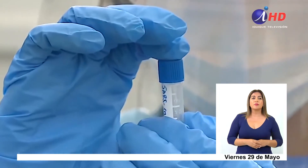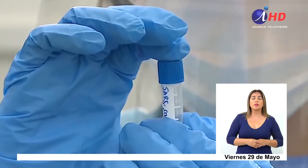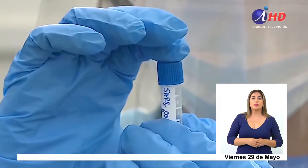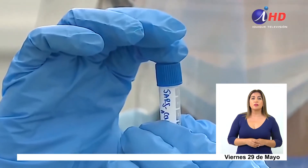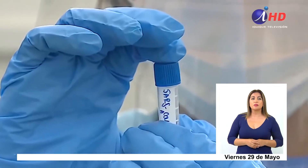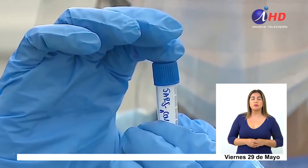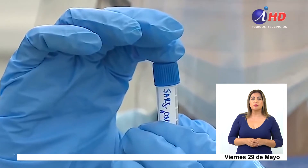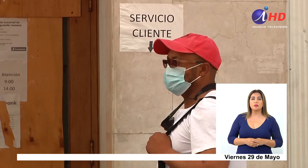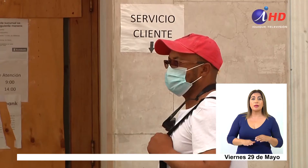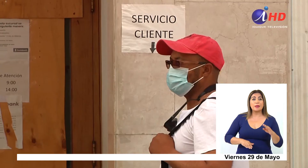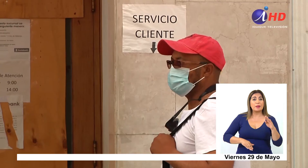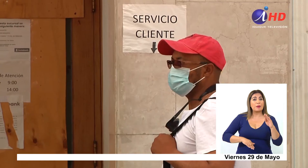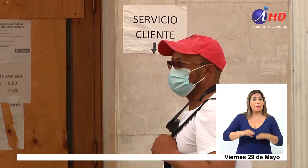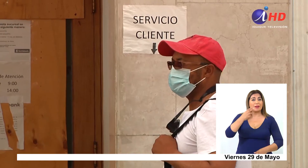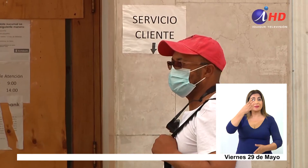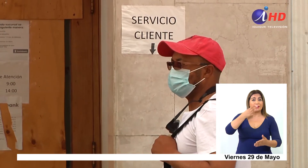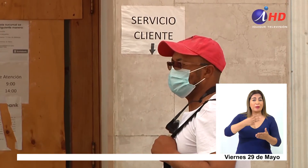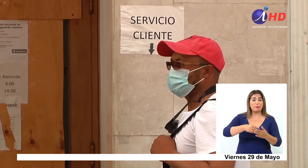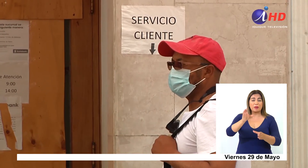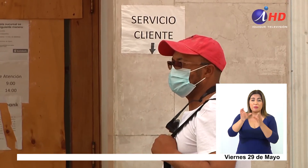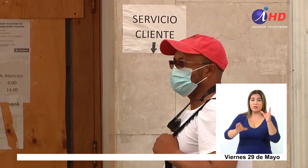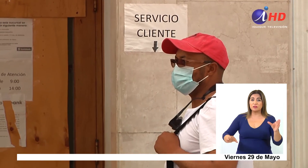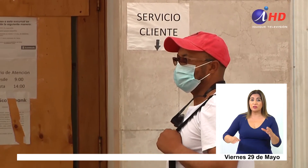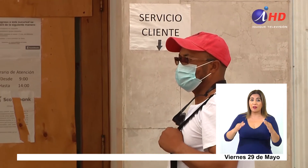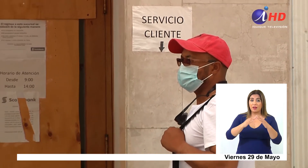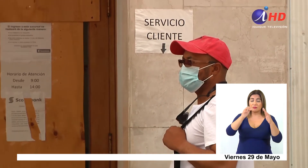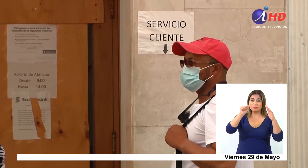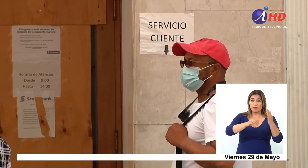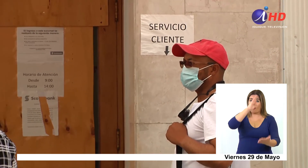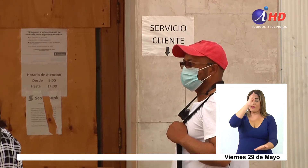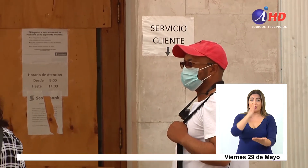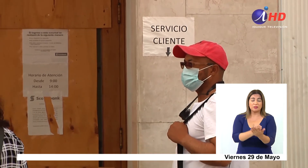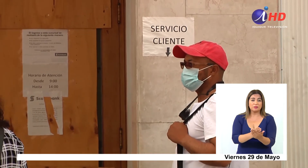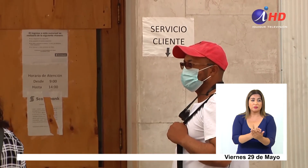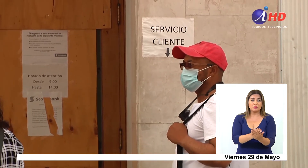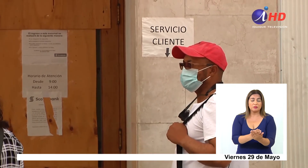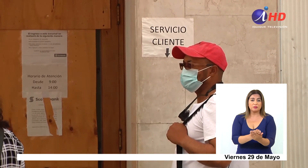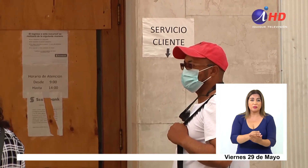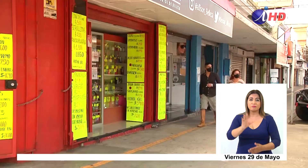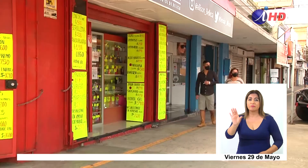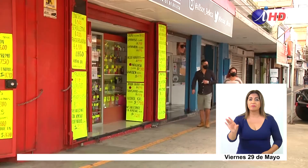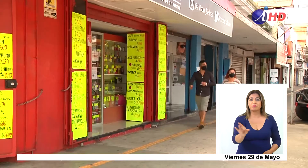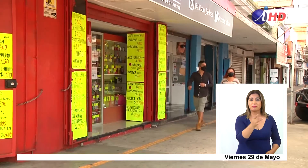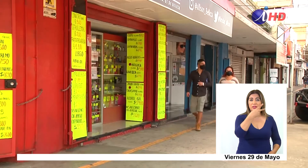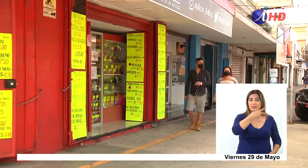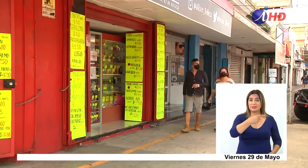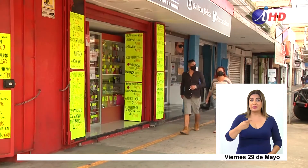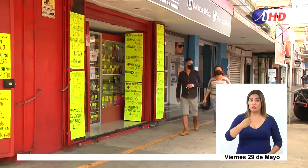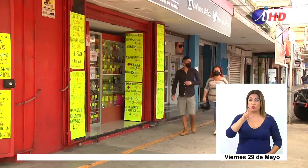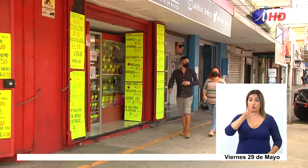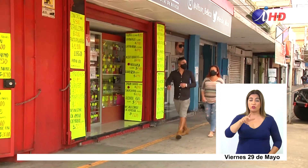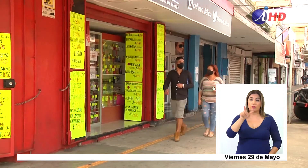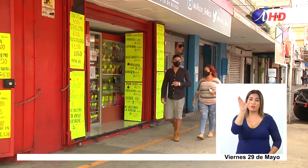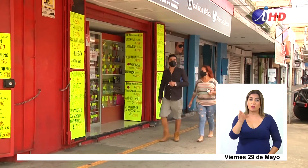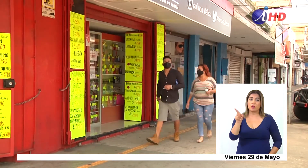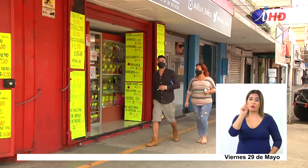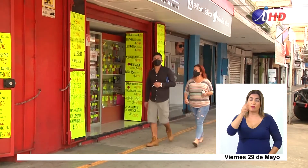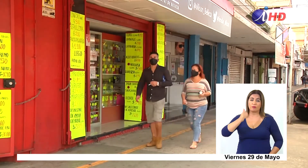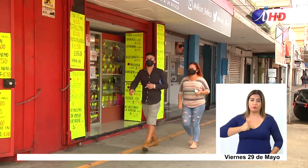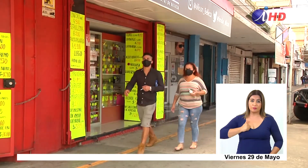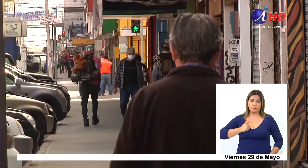y de las más de 3.000 personas en cuarentena obligatoria, se han detectado 108 incumplimientos.